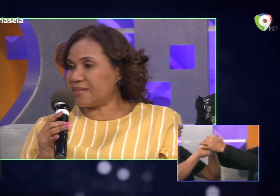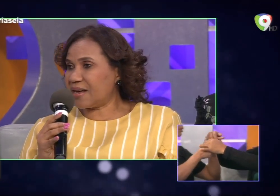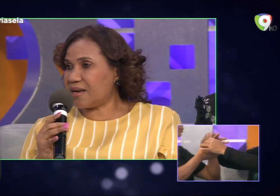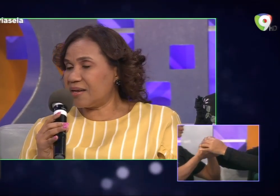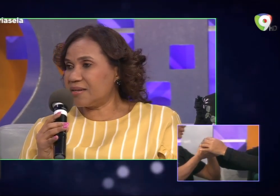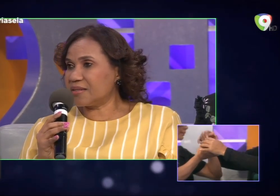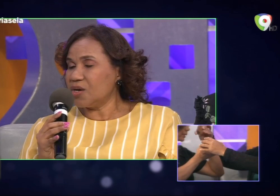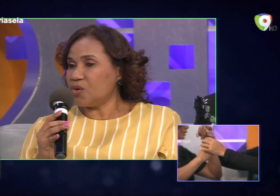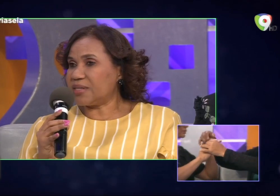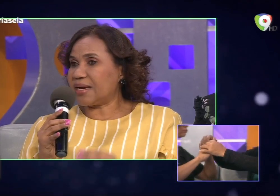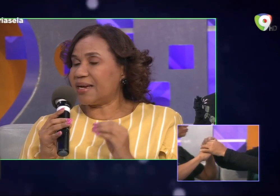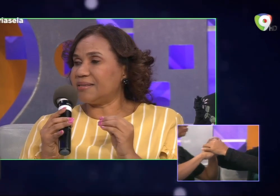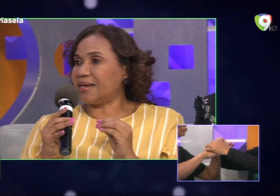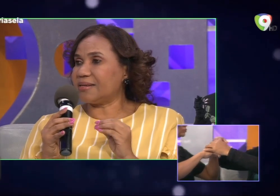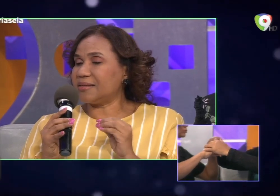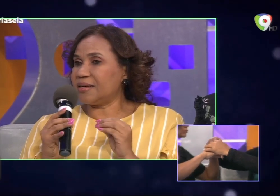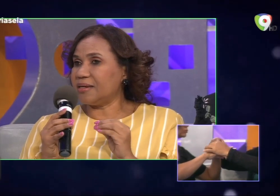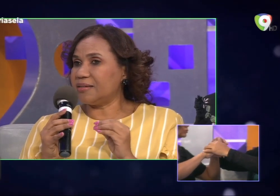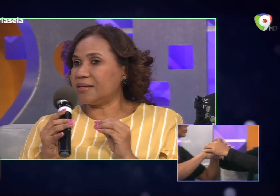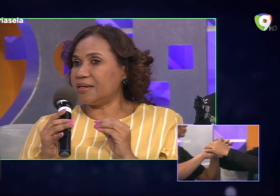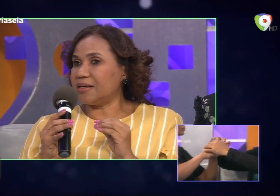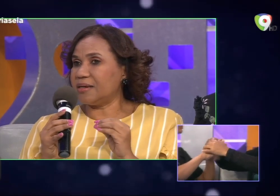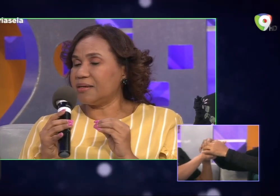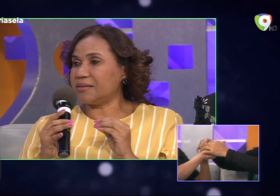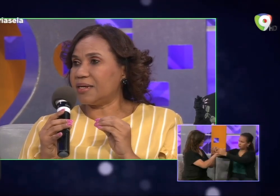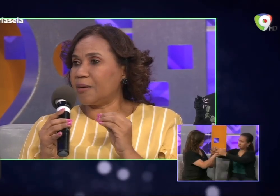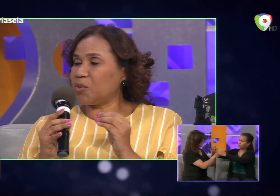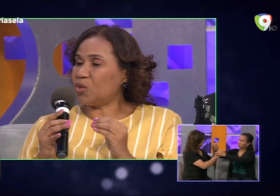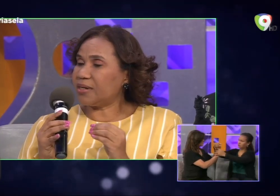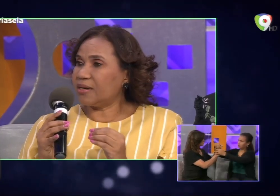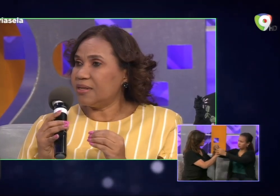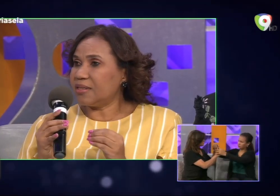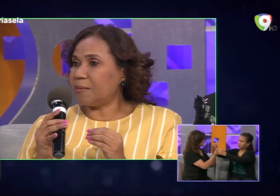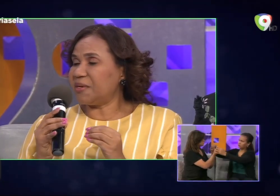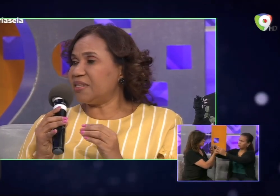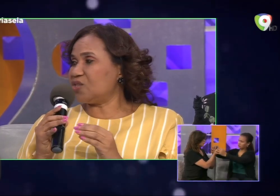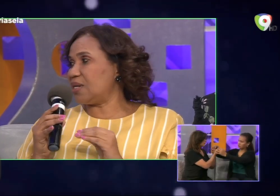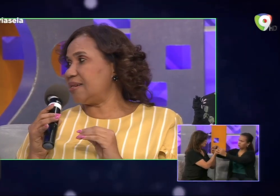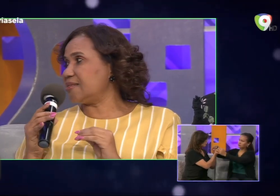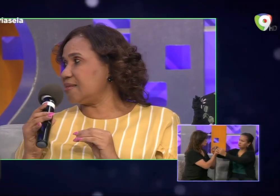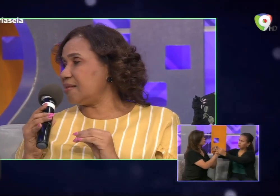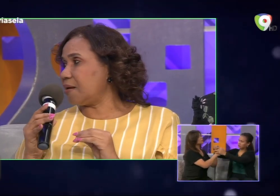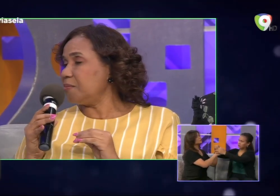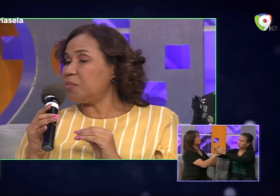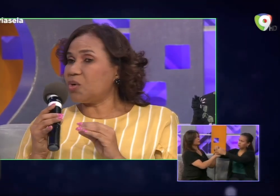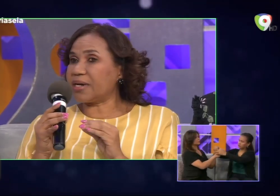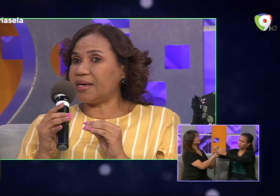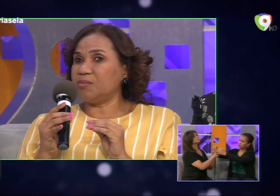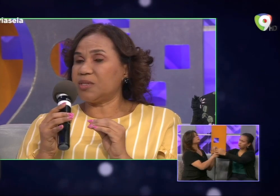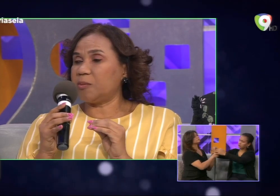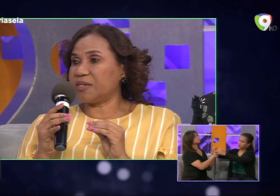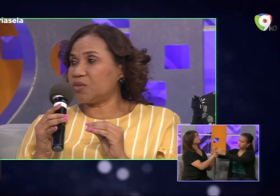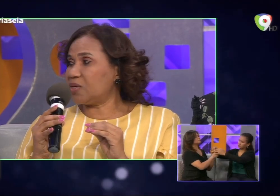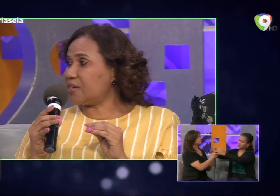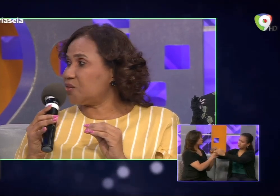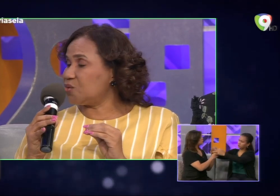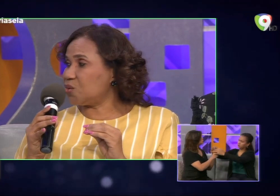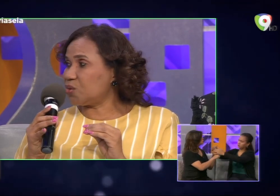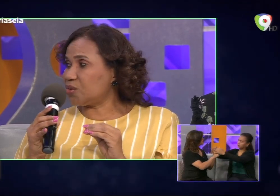masajes o sea que allá se le apoya dependiendo de la necesidad porque hay muchas personas que son sólo